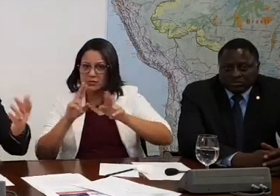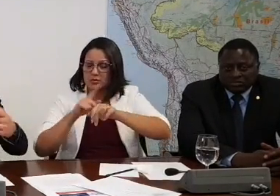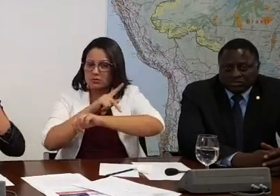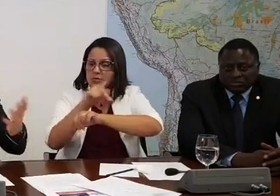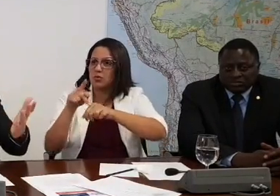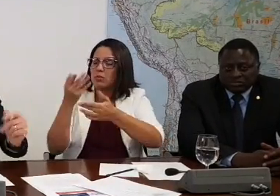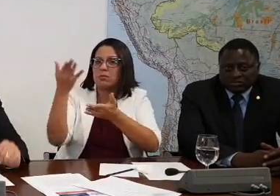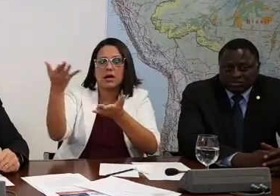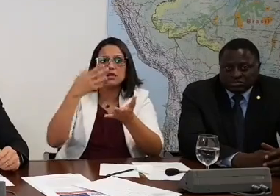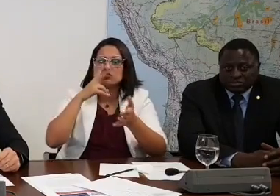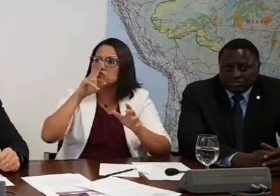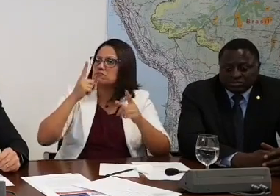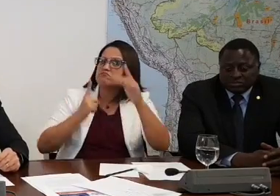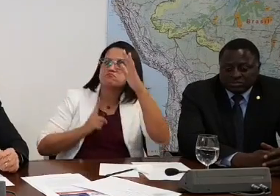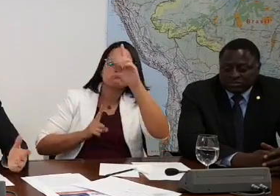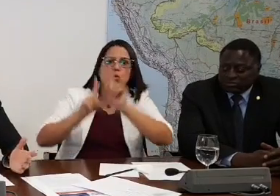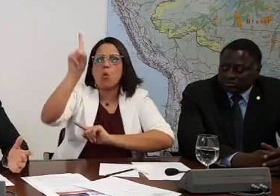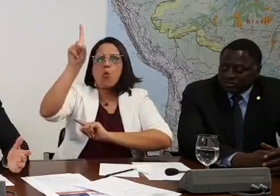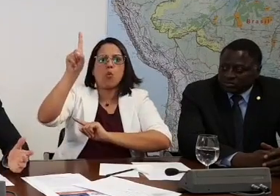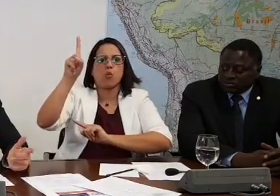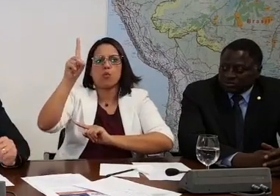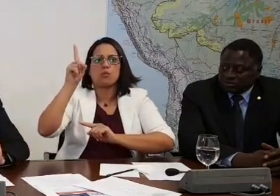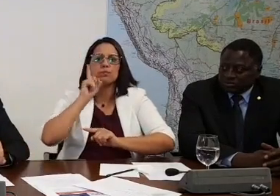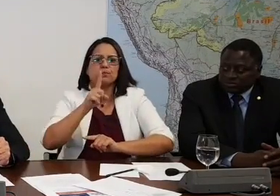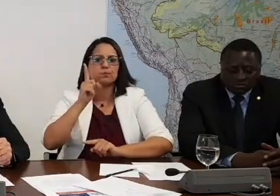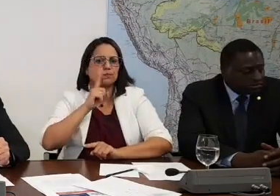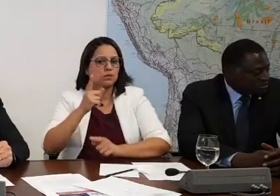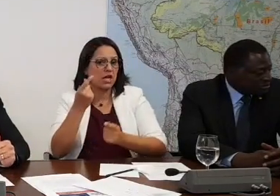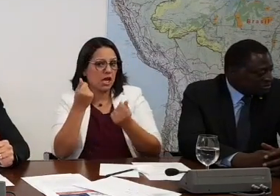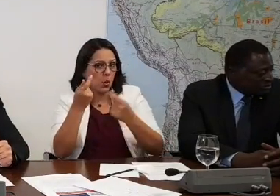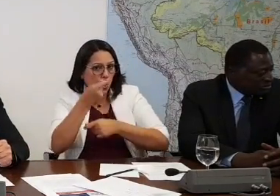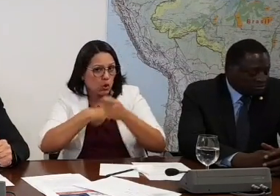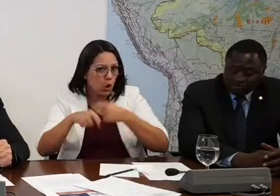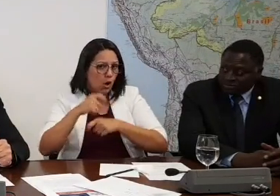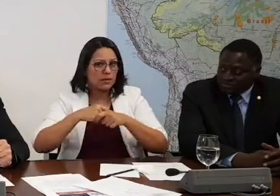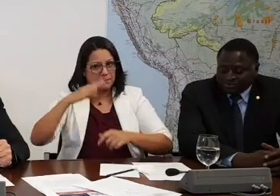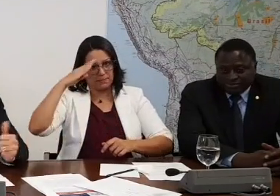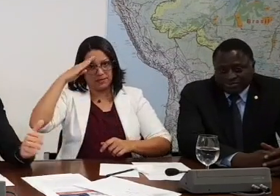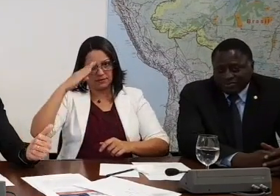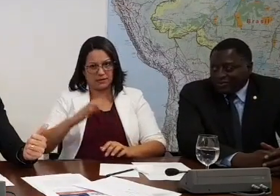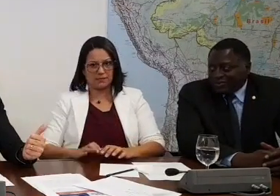é a boa potência econômica e militar do mundo. É,